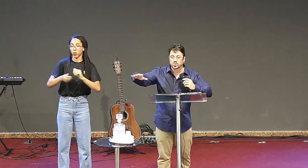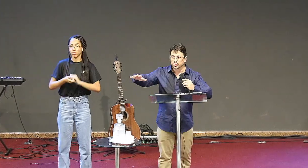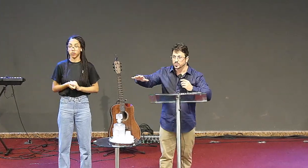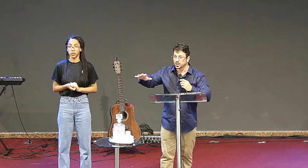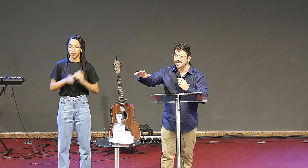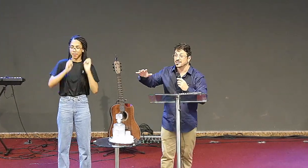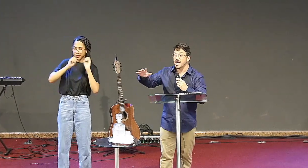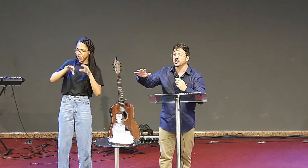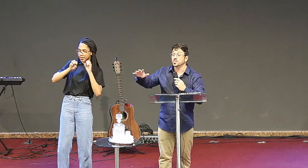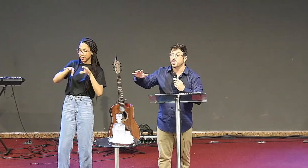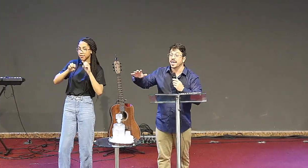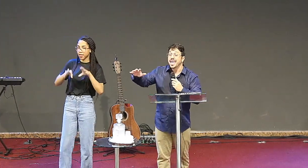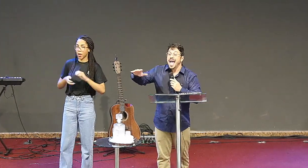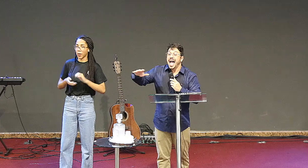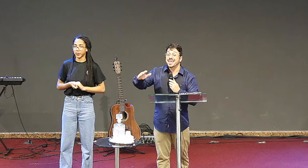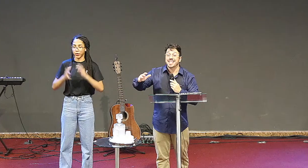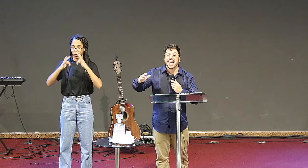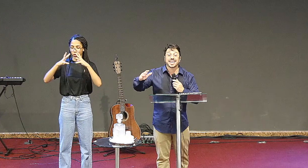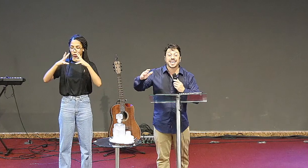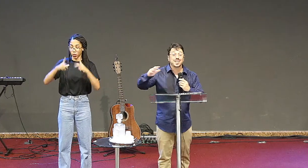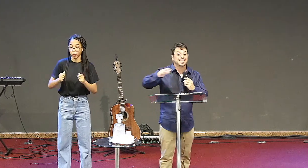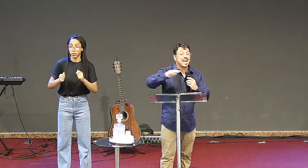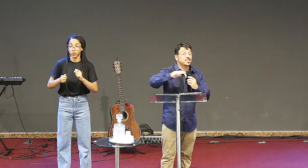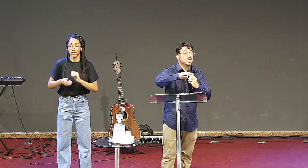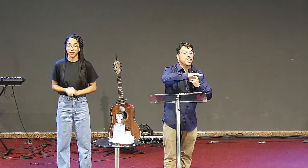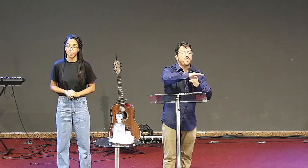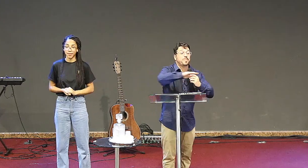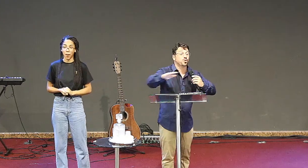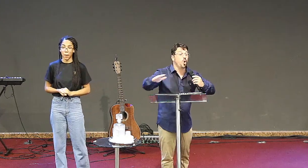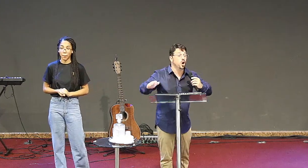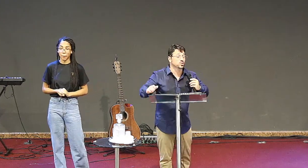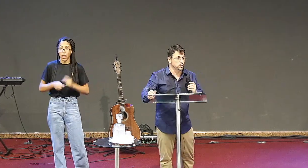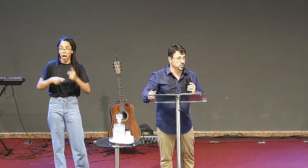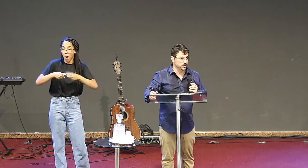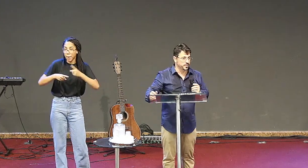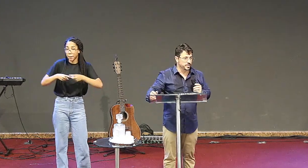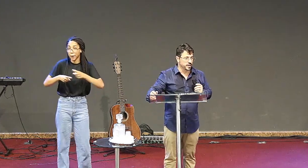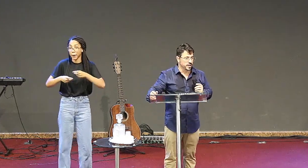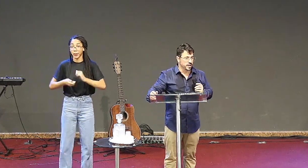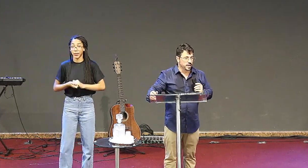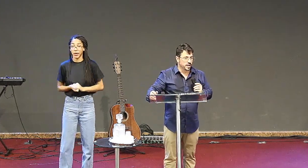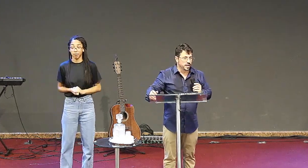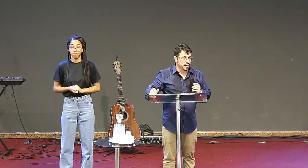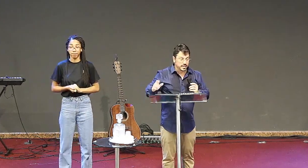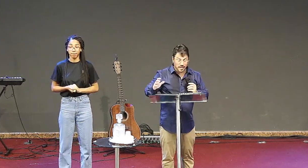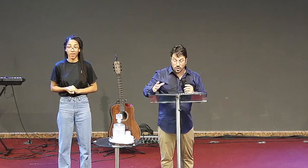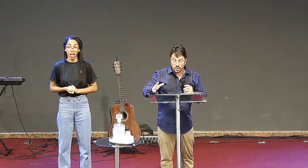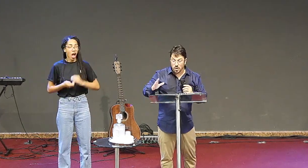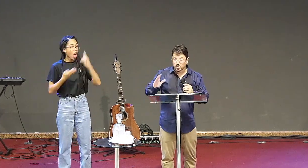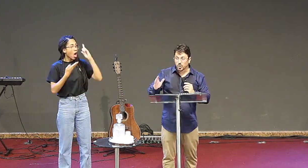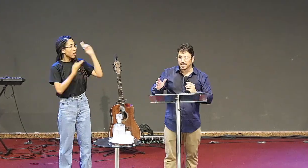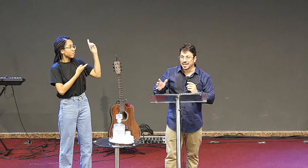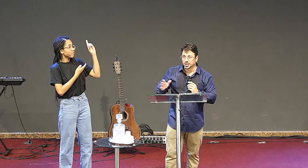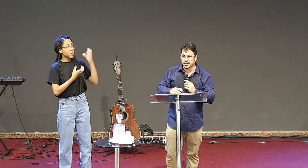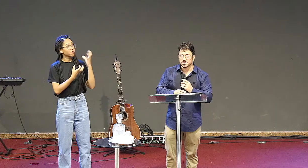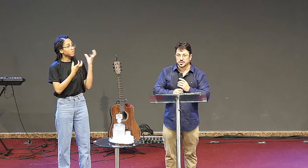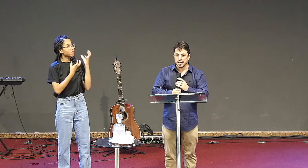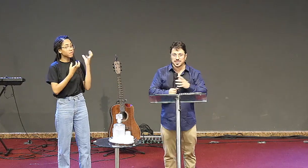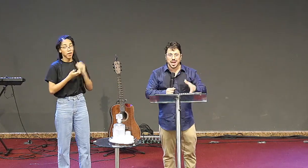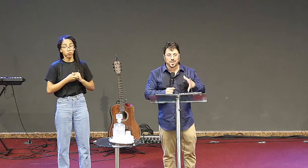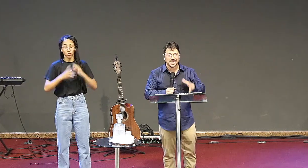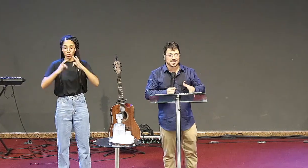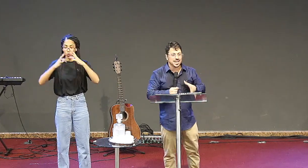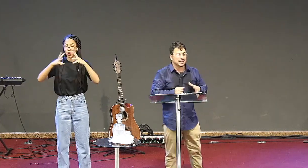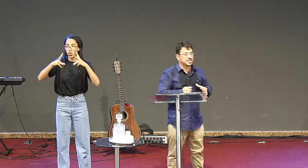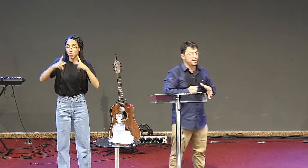mundo tinha acesso. Por quê? A ideia é que a mensagem sirva para todos. Então, meus irmãos, quando ele diz,